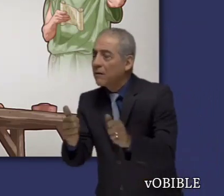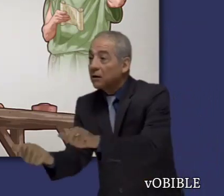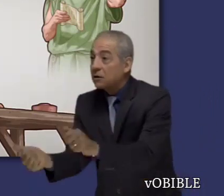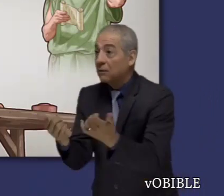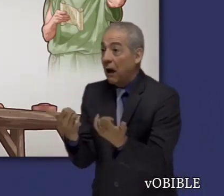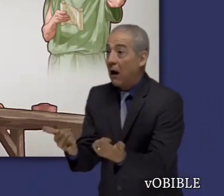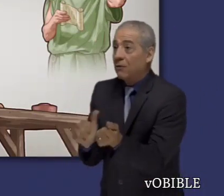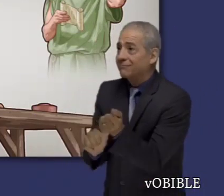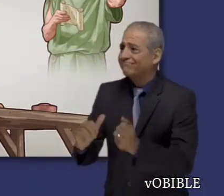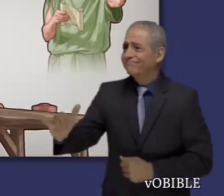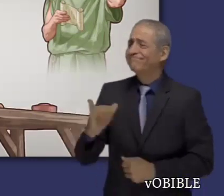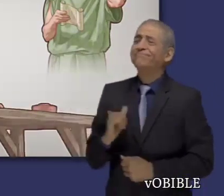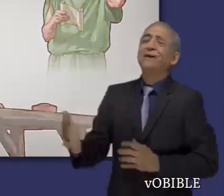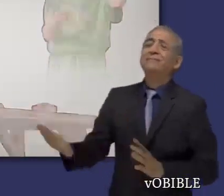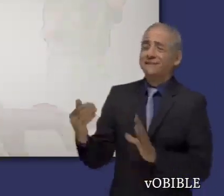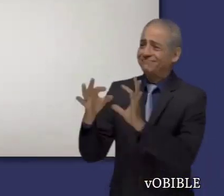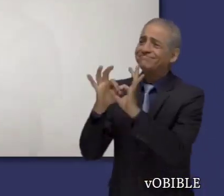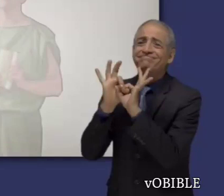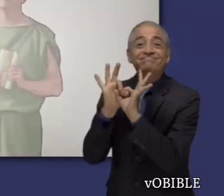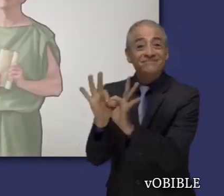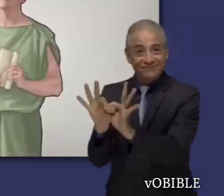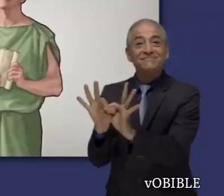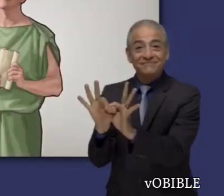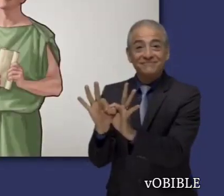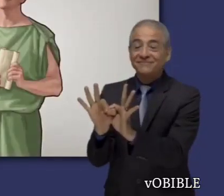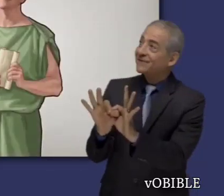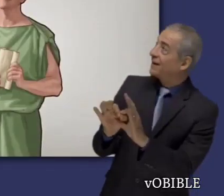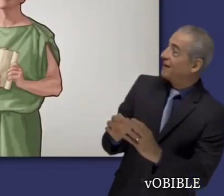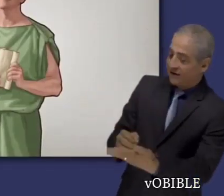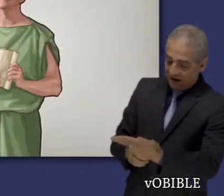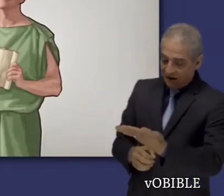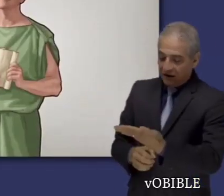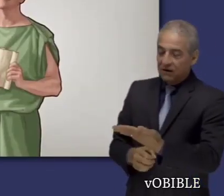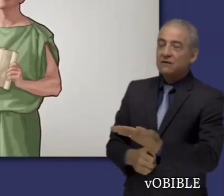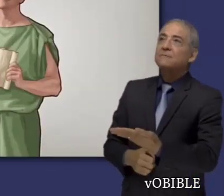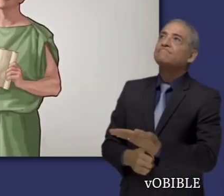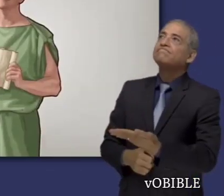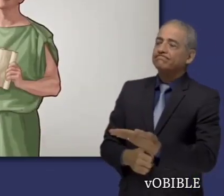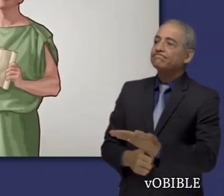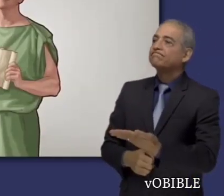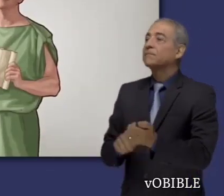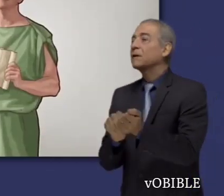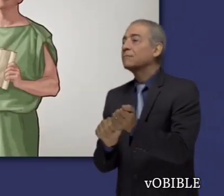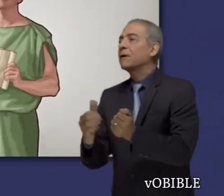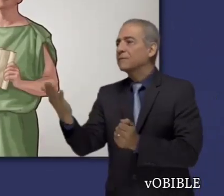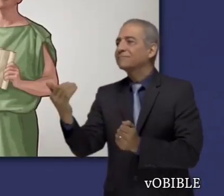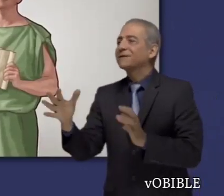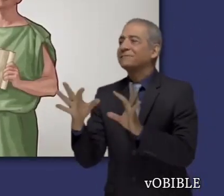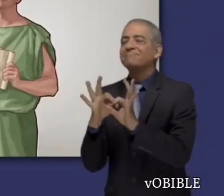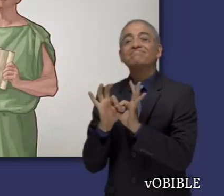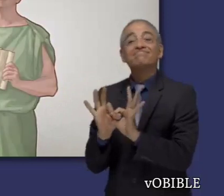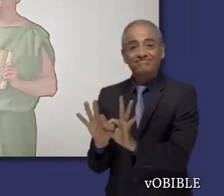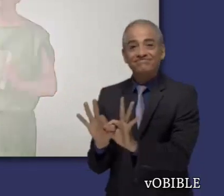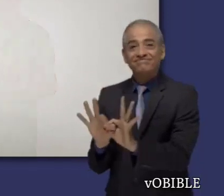Onésimo como un esclavo que ahora también es su hermano. Pablo demuestra que confía en que Filemón hará más de lo que